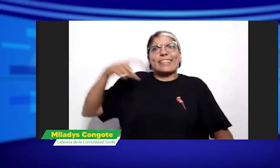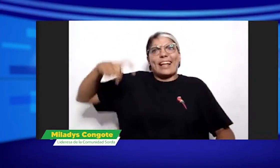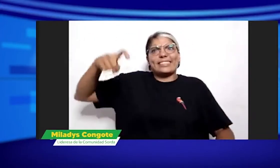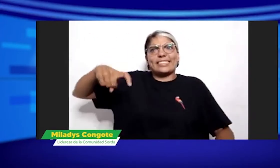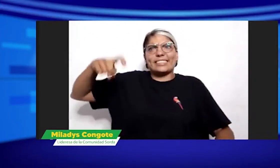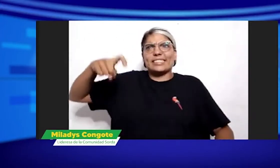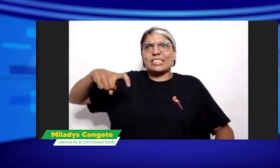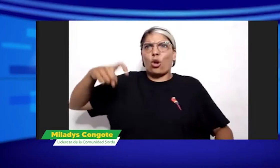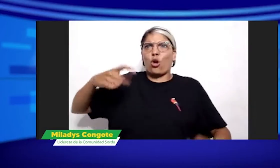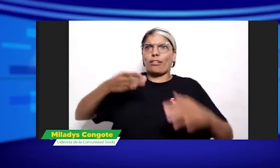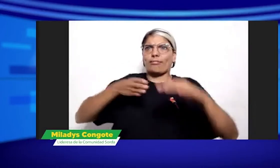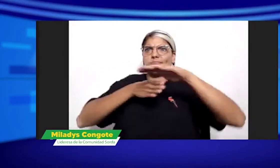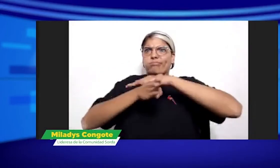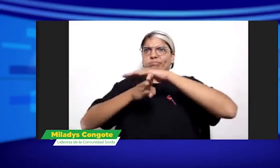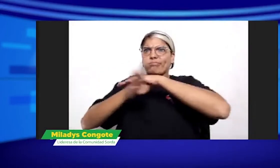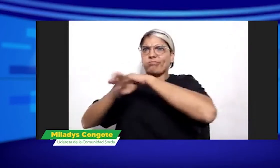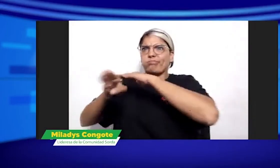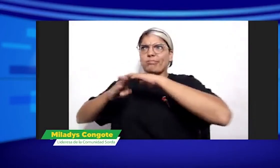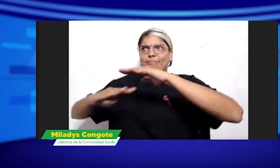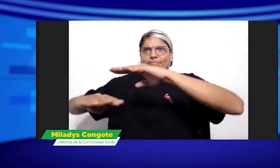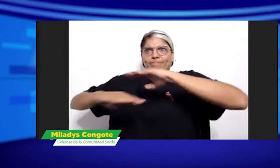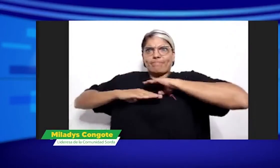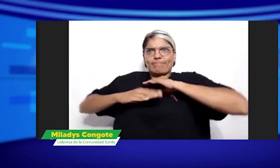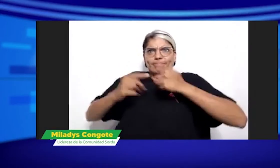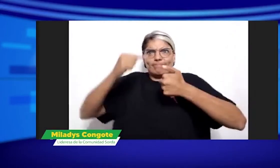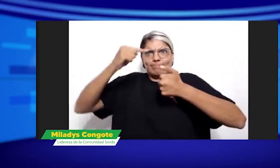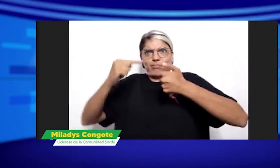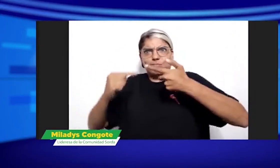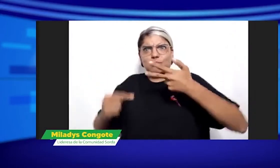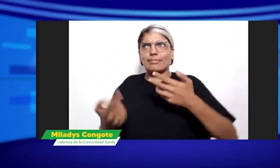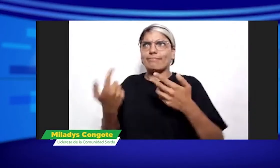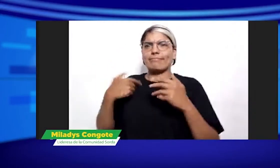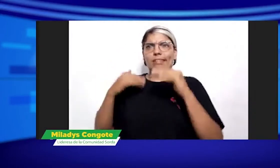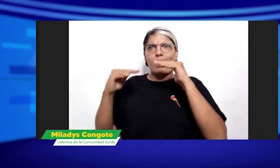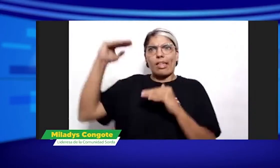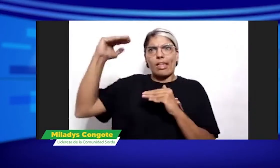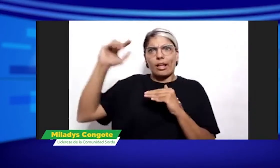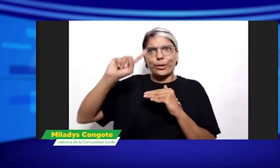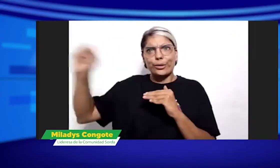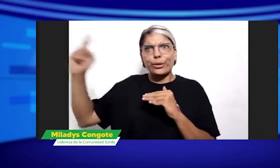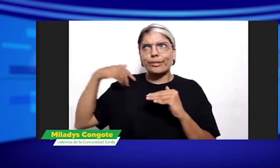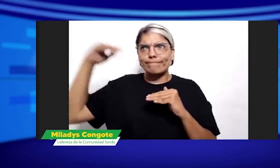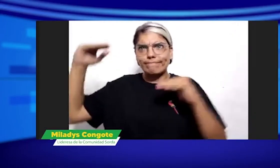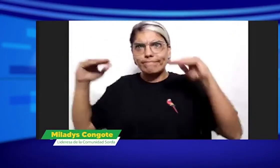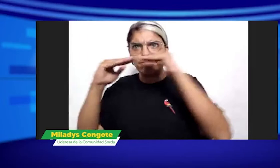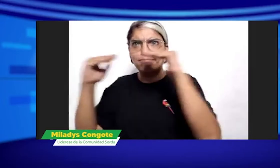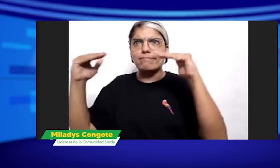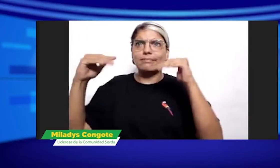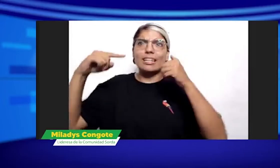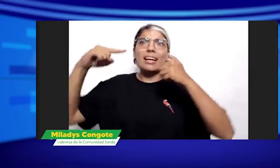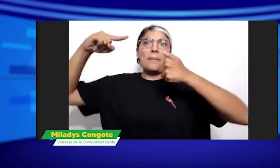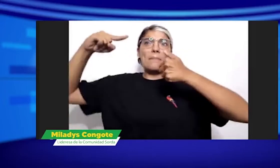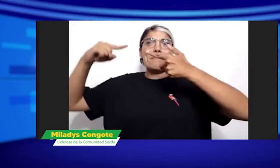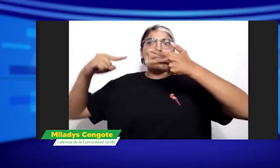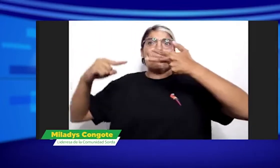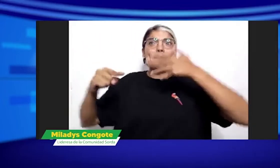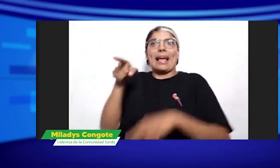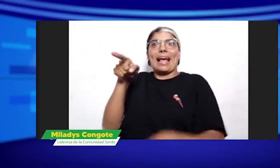a muchas cosas, pero finalmente estos movimientos asociativos están aquí porque queremos garantizar